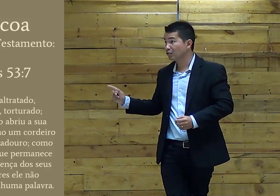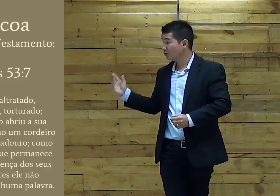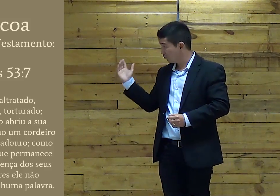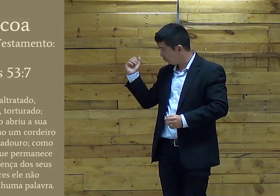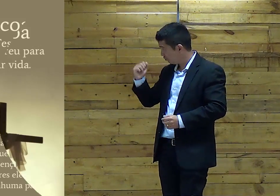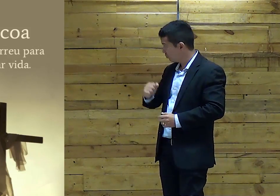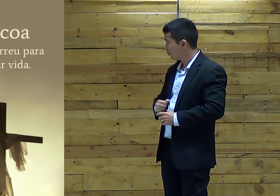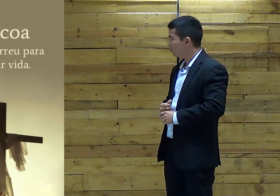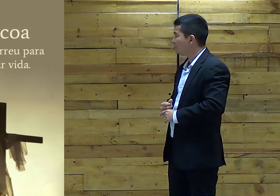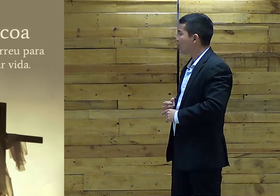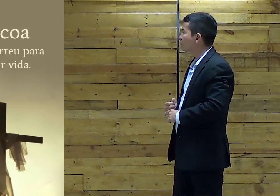Como a Páscoa